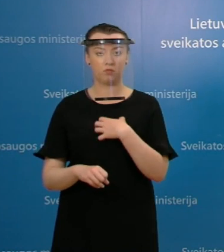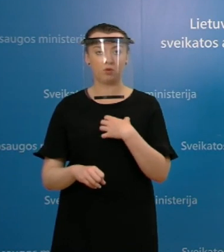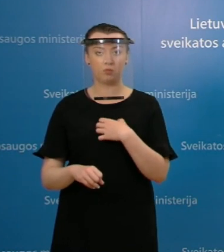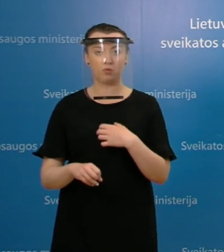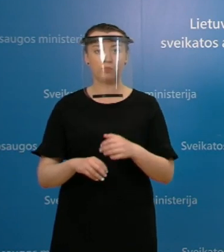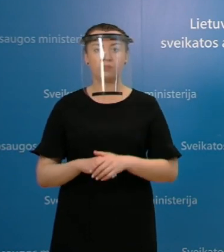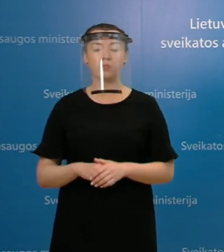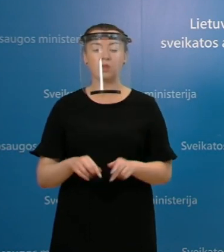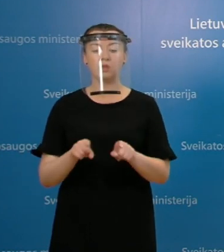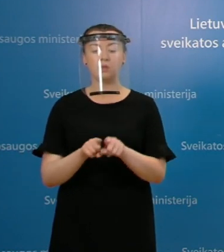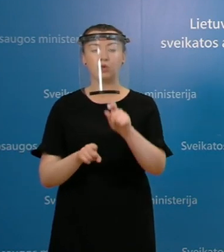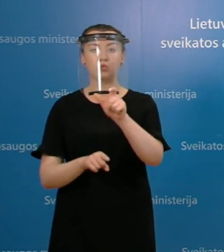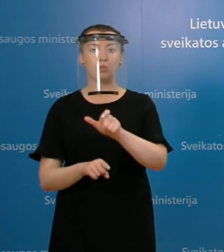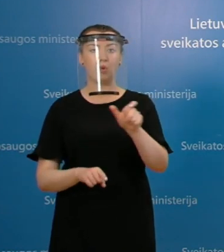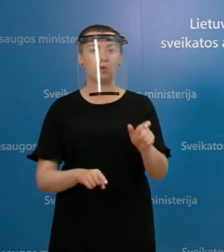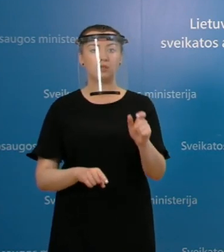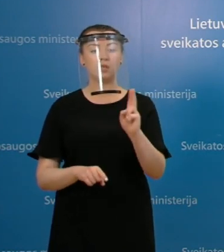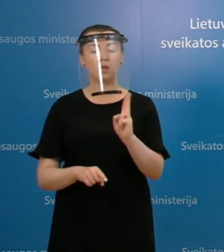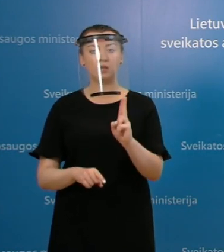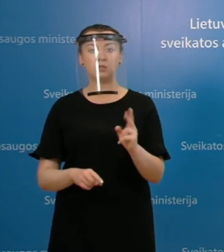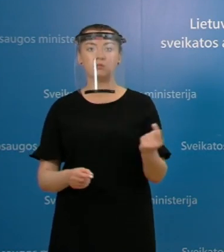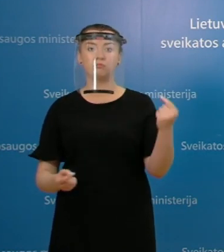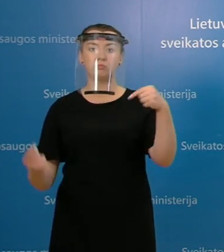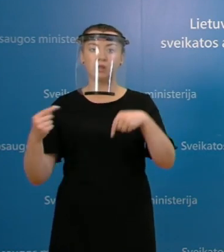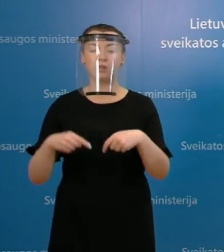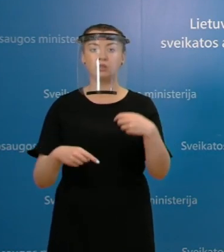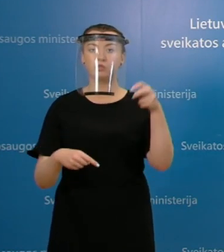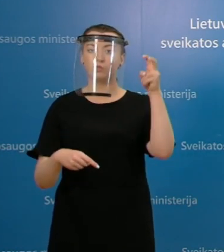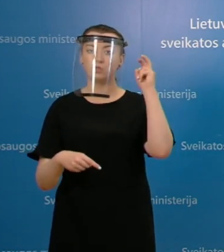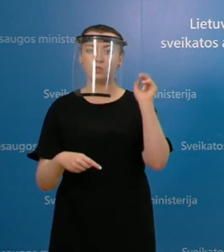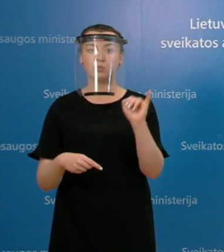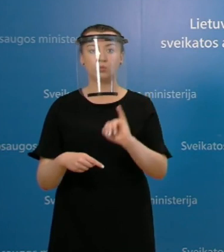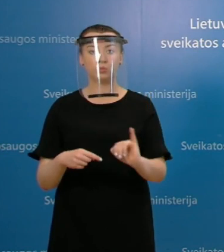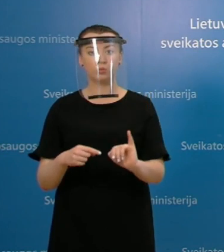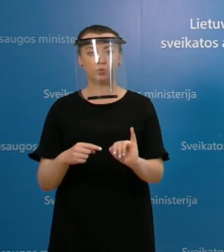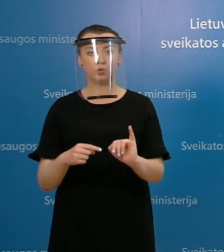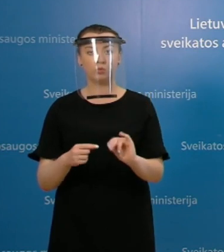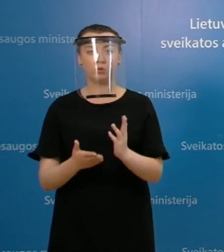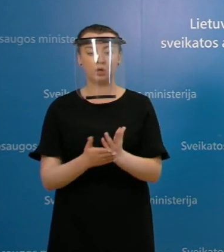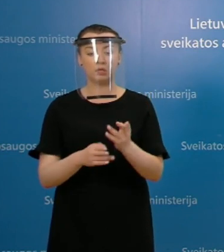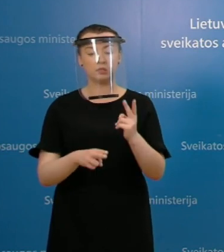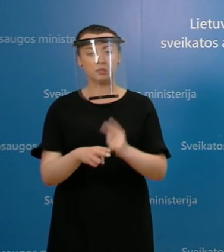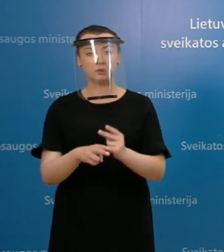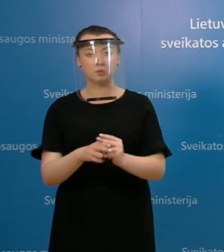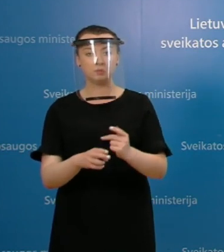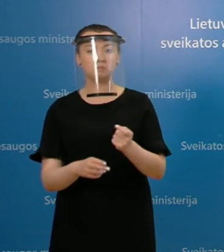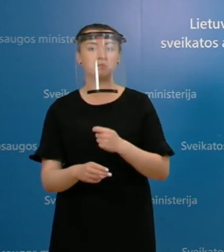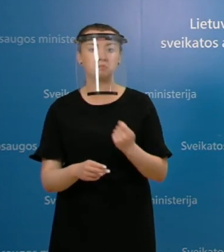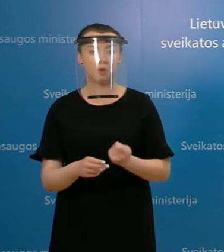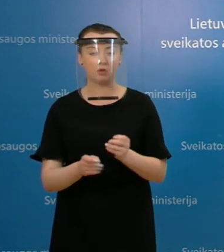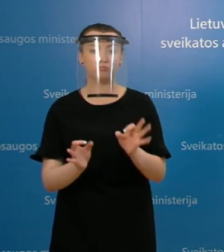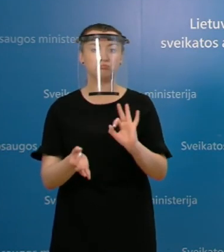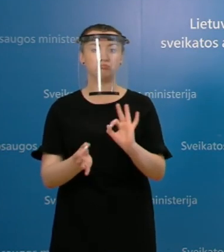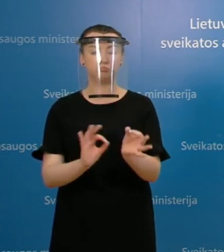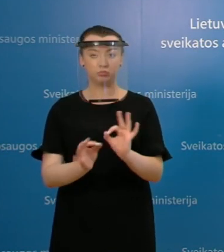asmenim atvykusiam iš tokių šalių, kurių rodiklis ne viršyja tų 15 atvejai 100